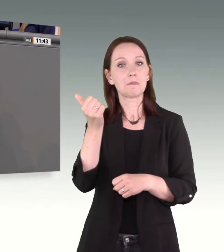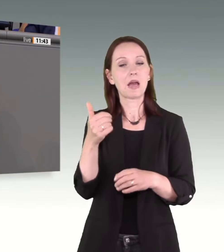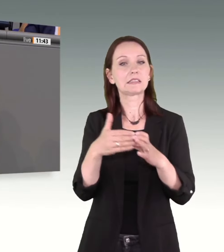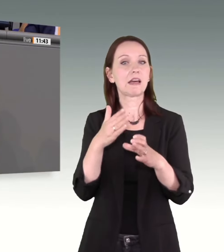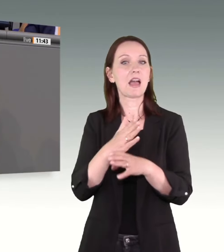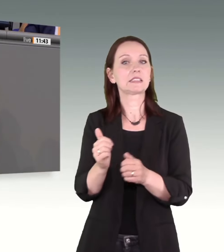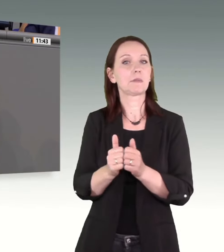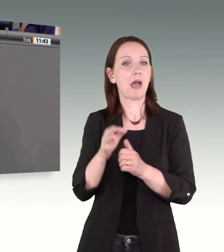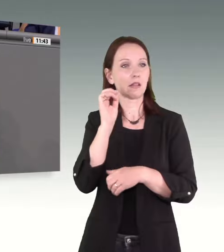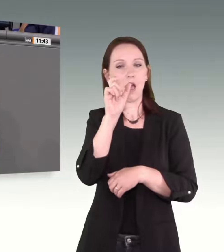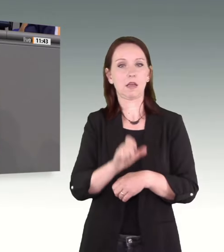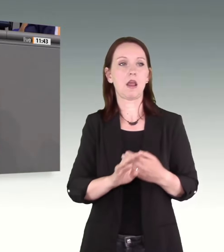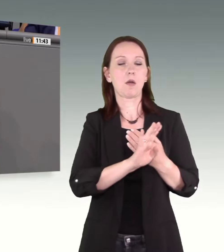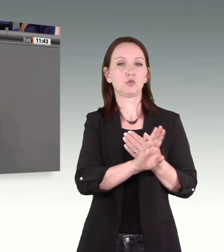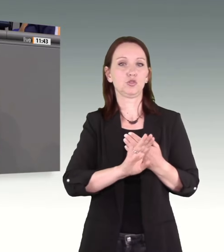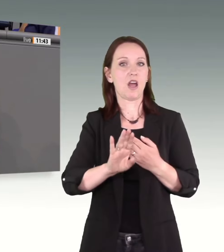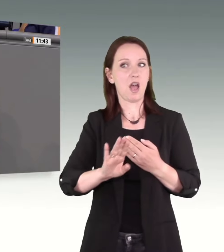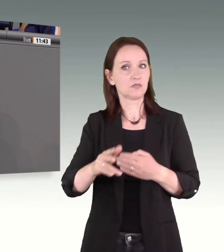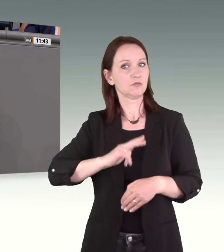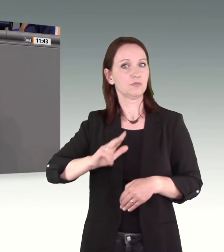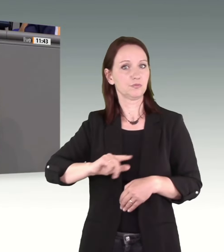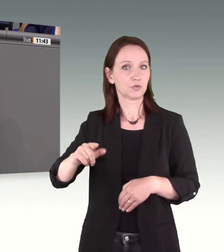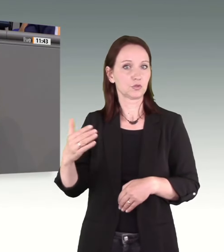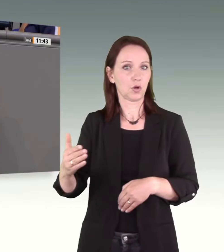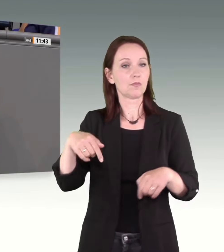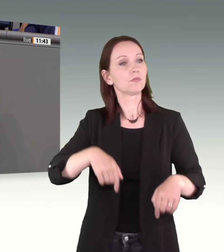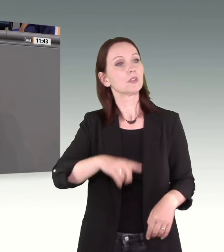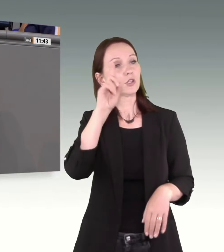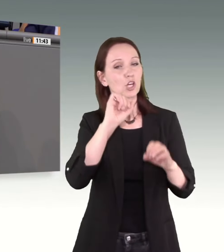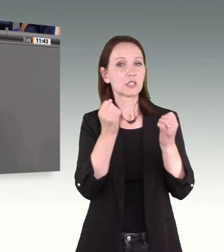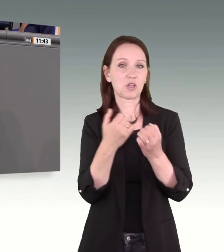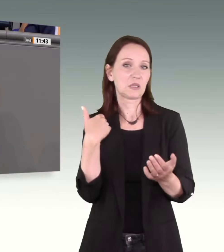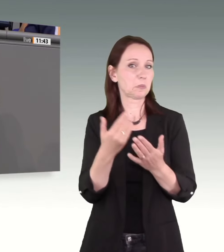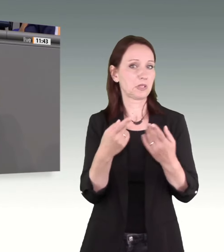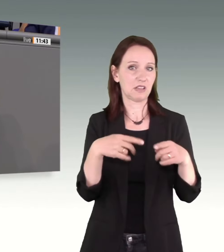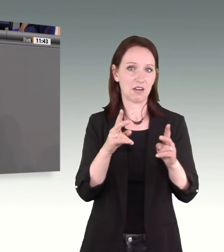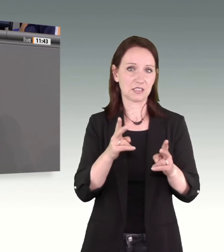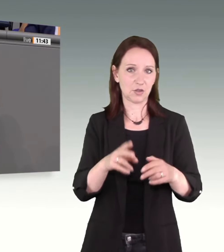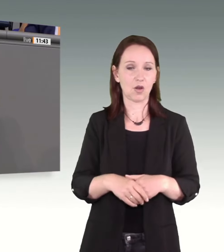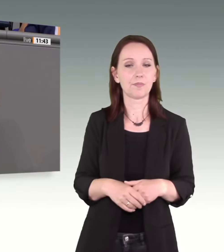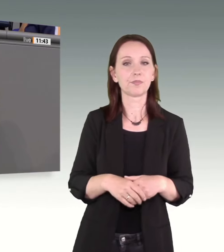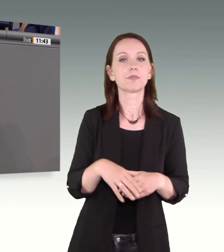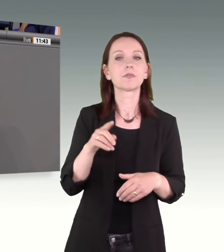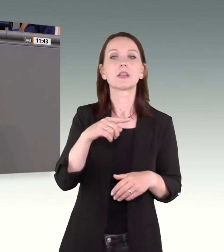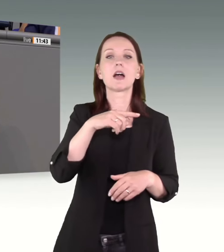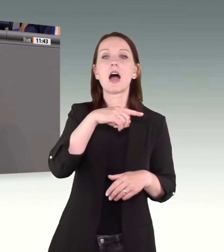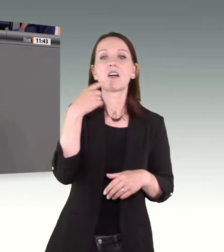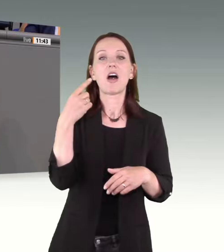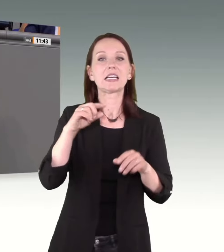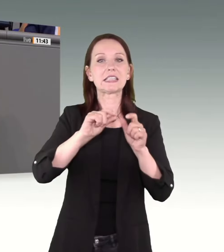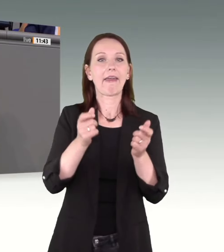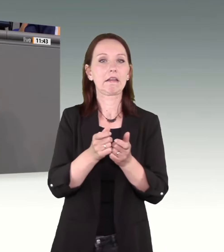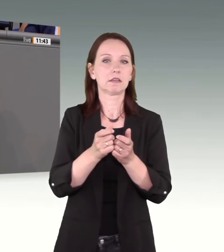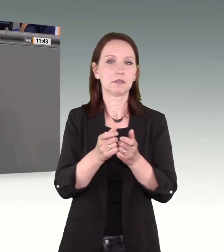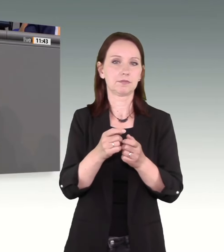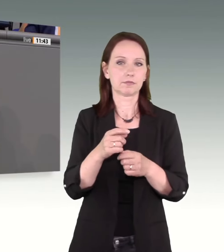Partnerinnen. Und bei uns in Deutschland ist die Situation eben noch eine ganz andere. Das zeigt auch eine Recherche des Weißen Rings, herausgefunden hat, dass im